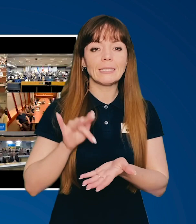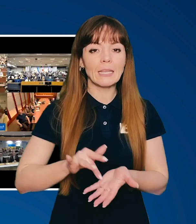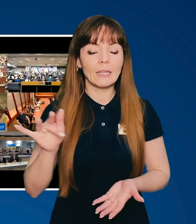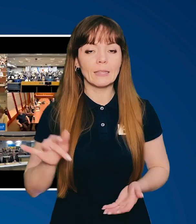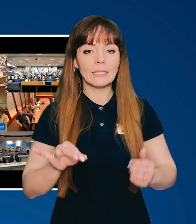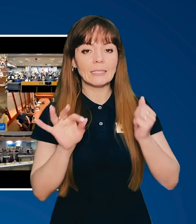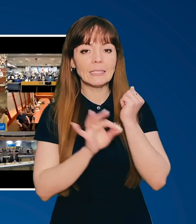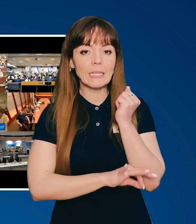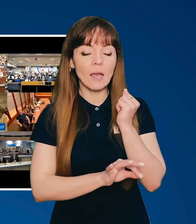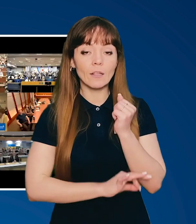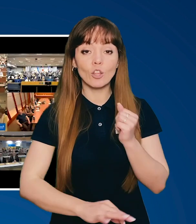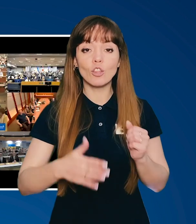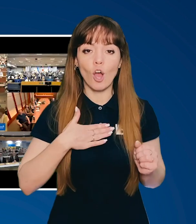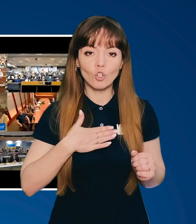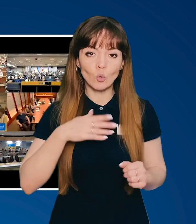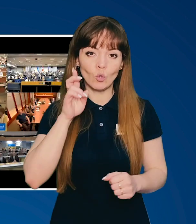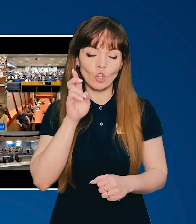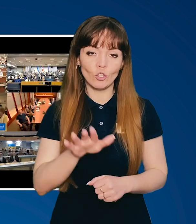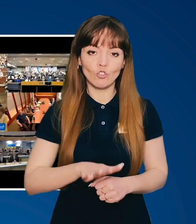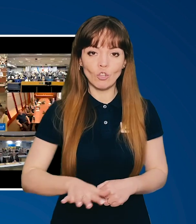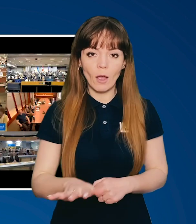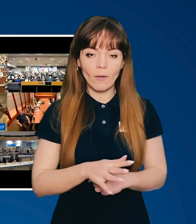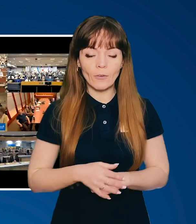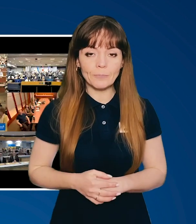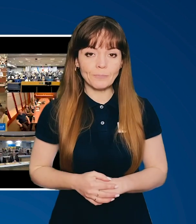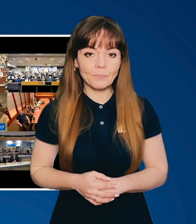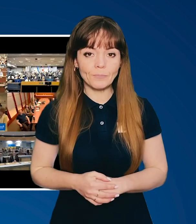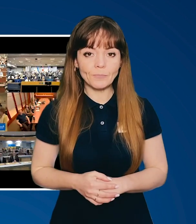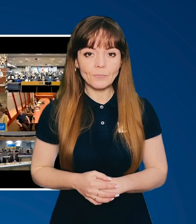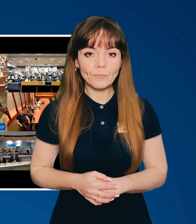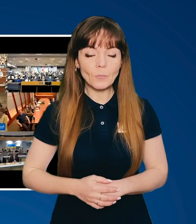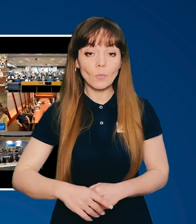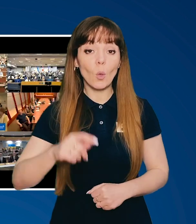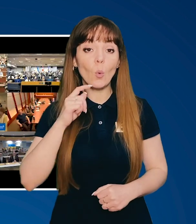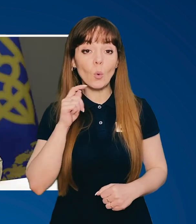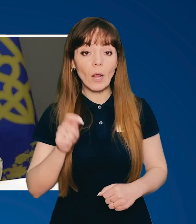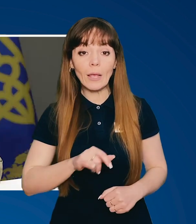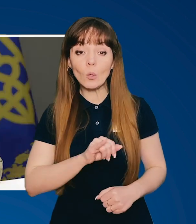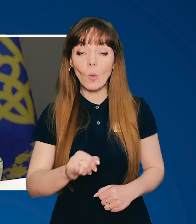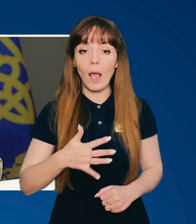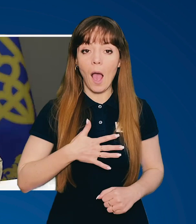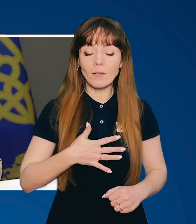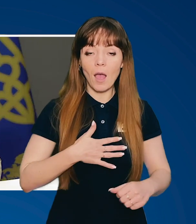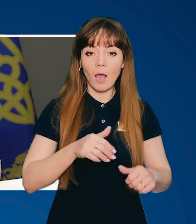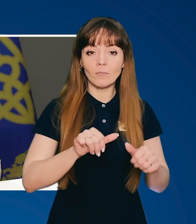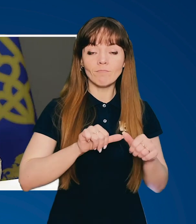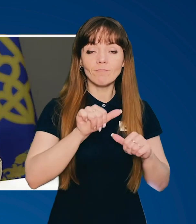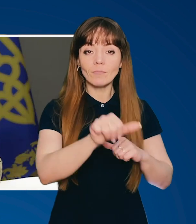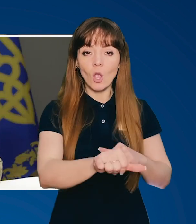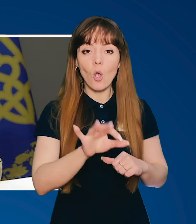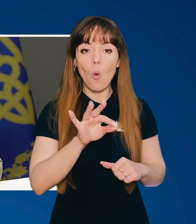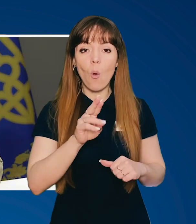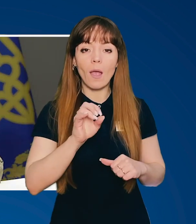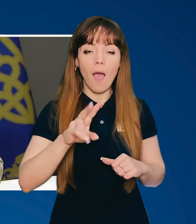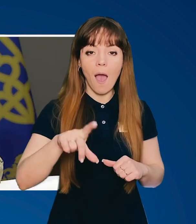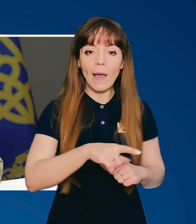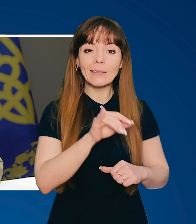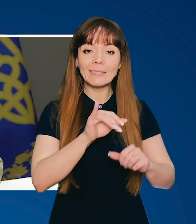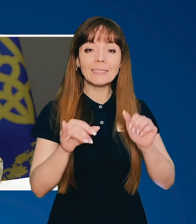про Центр, про Захід нашої держави. Україну і Канаду розділяє океани 7 тисяч